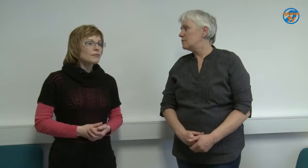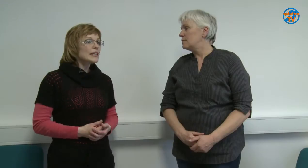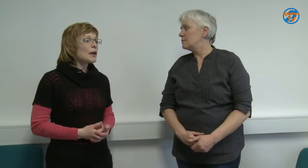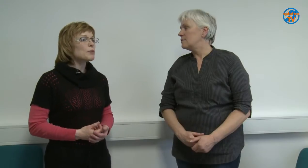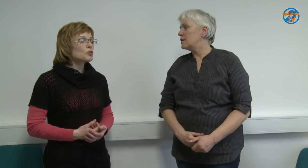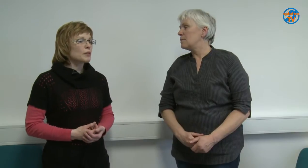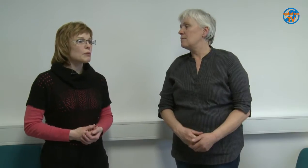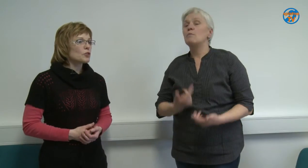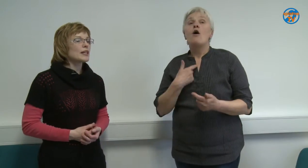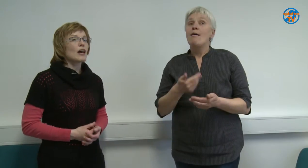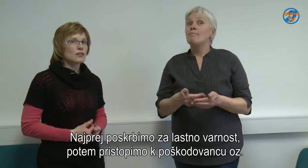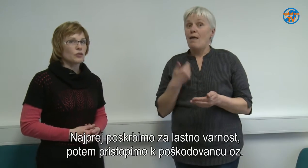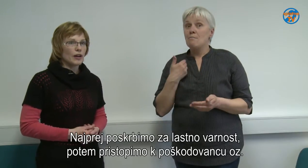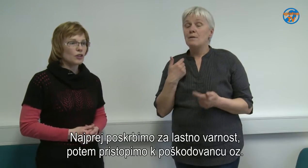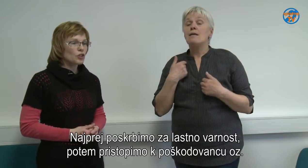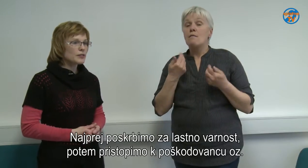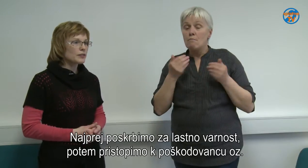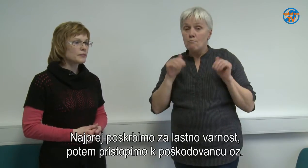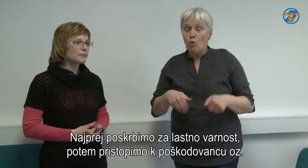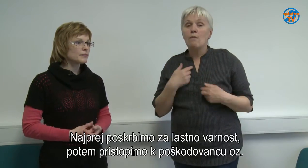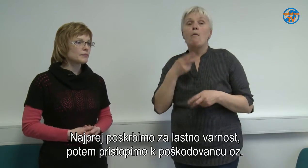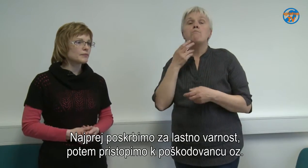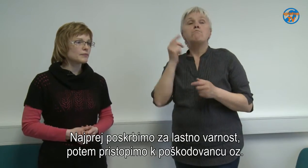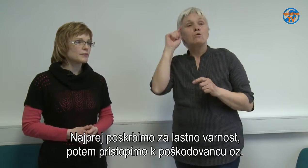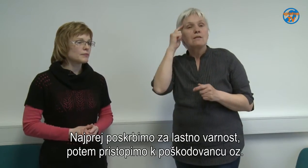Najprej poskrbimo za lastno varnost.